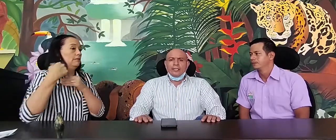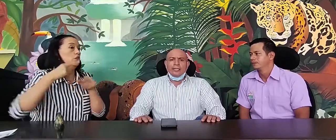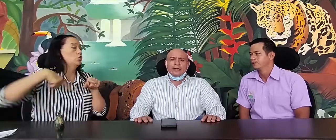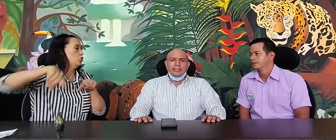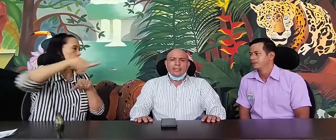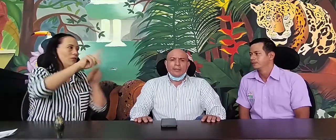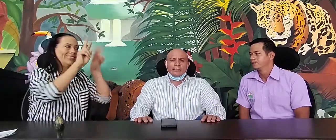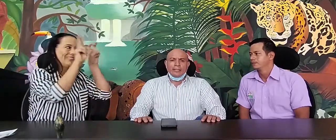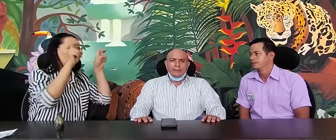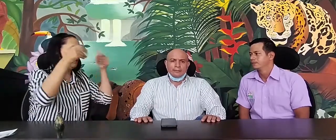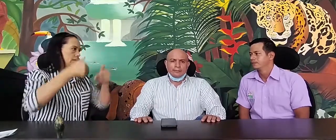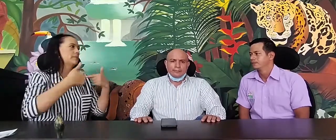de discapacidad.